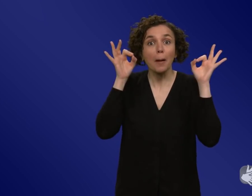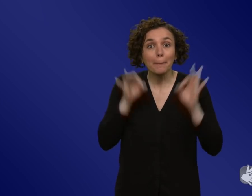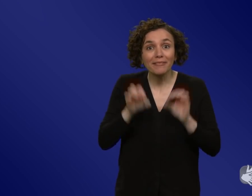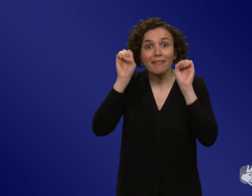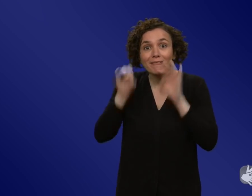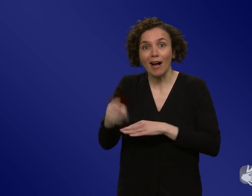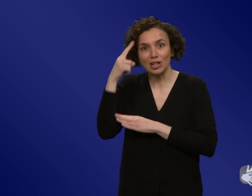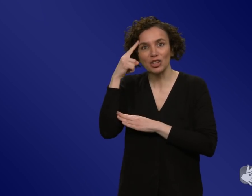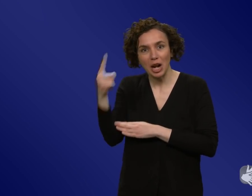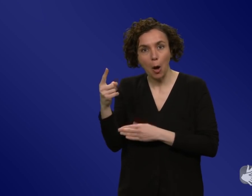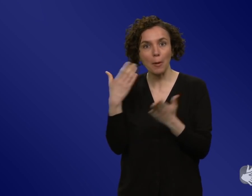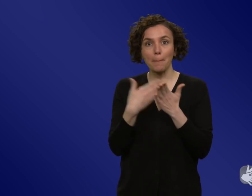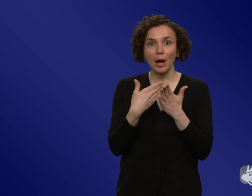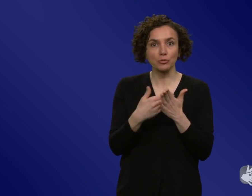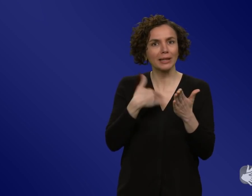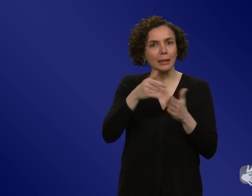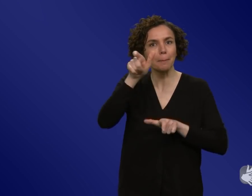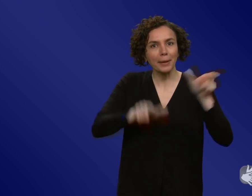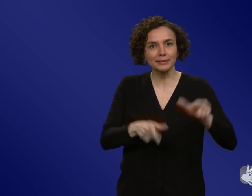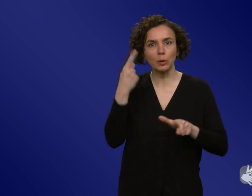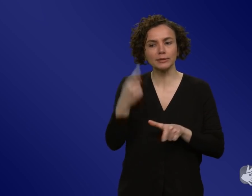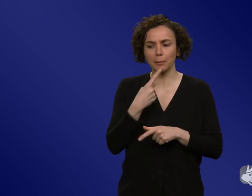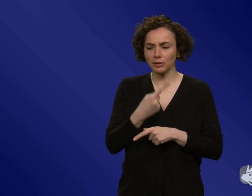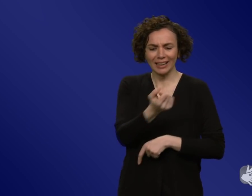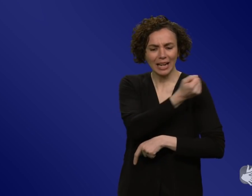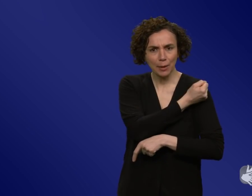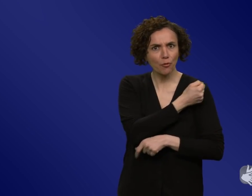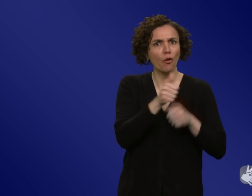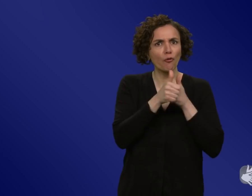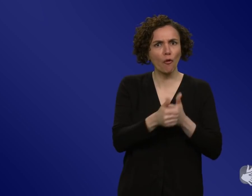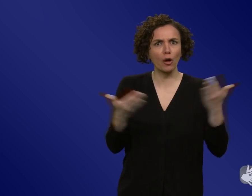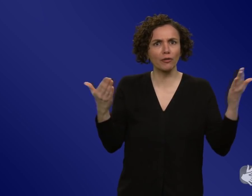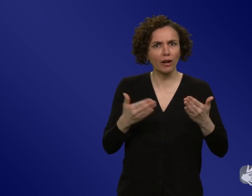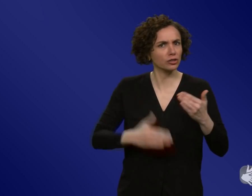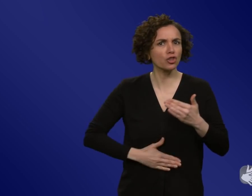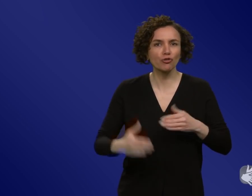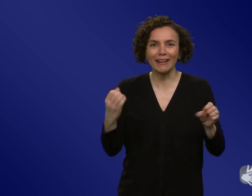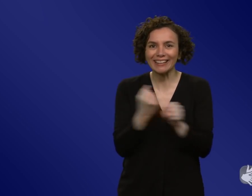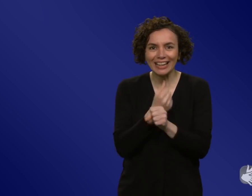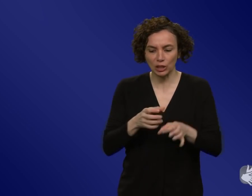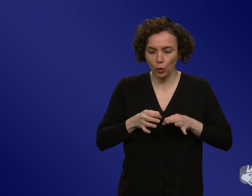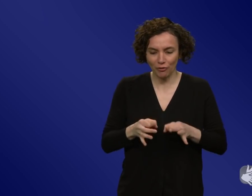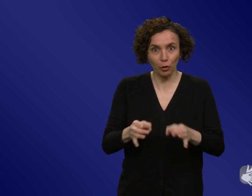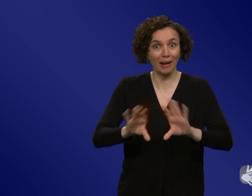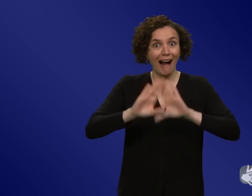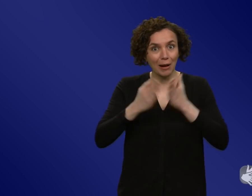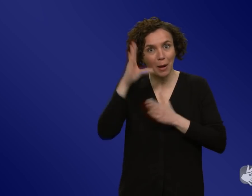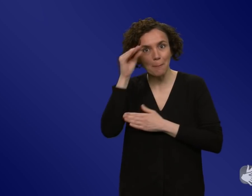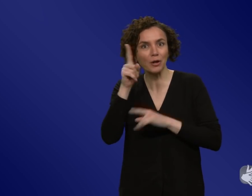Impfung der Fruchtbarkeit schadet. kann man vielleicht auch dazu sagen, dass das ganz häufig bei Impfungen als falsche Information passiert. Das ist auch so eine